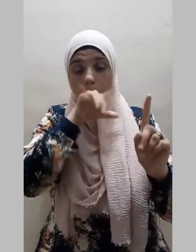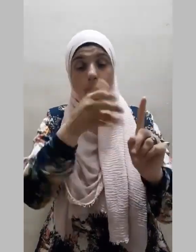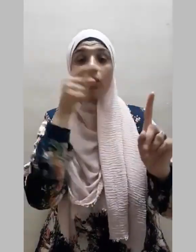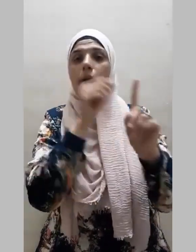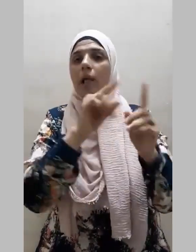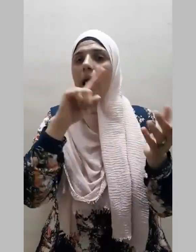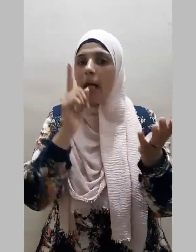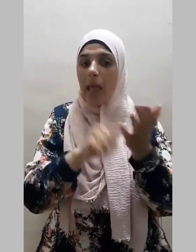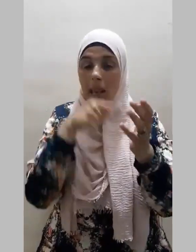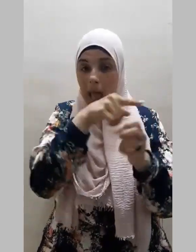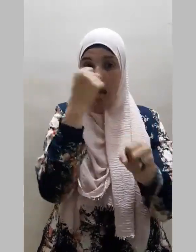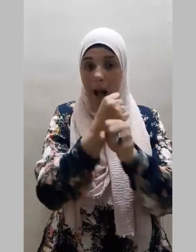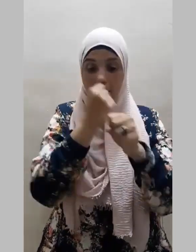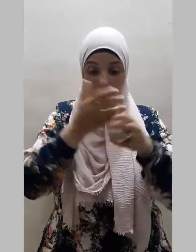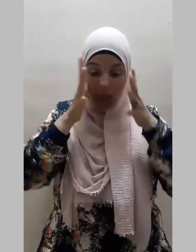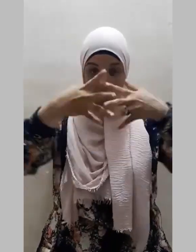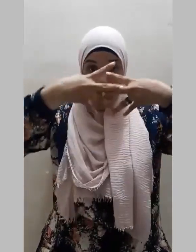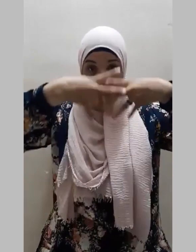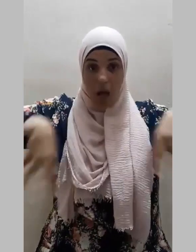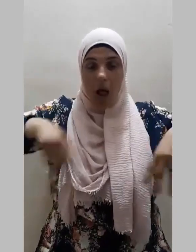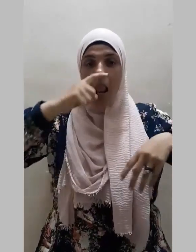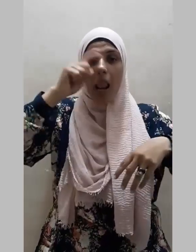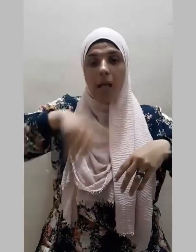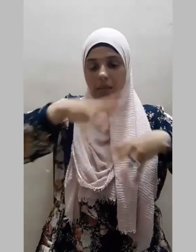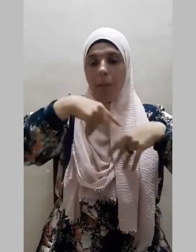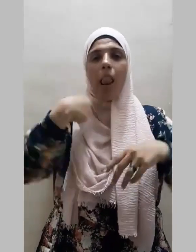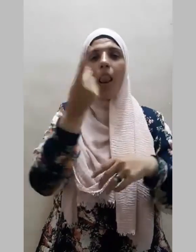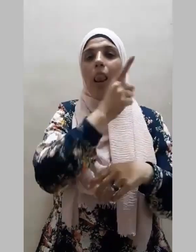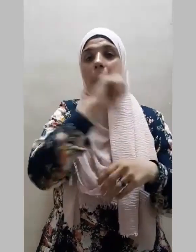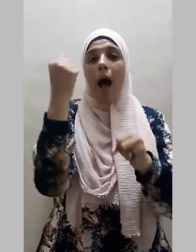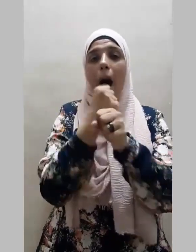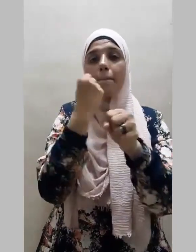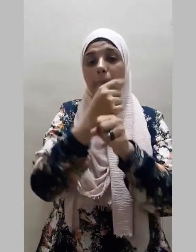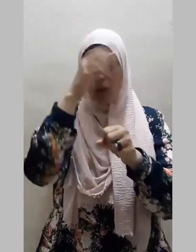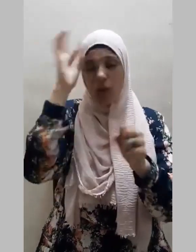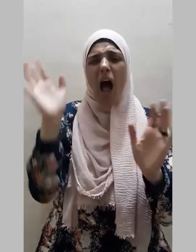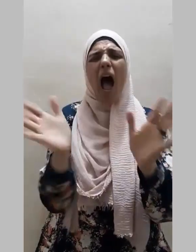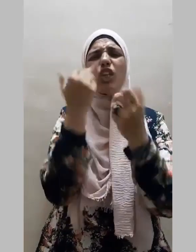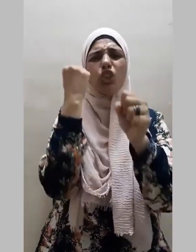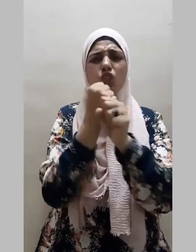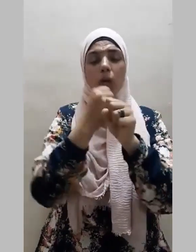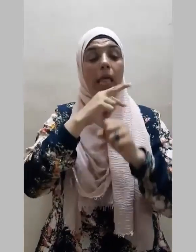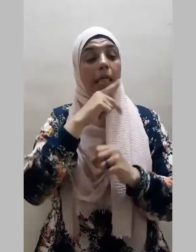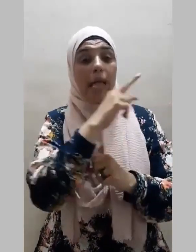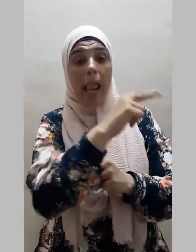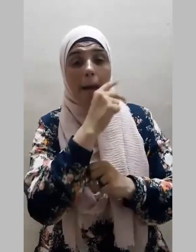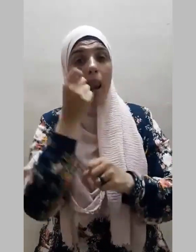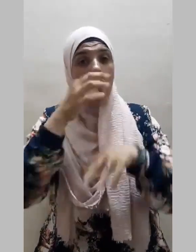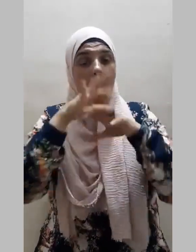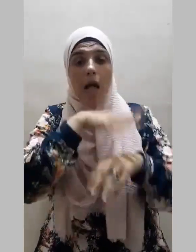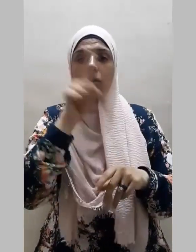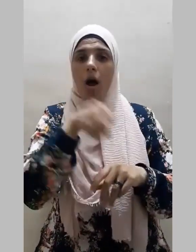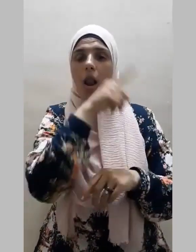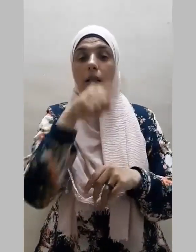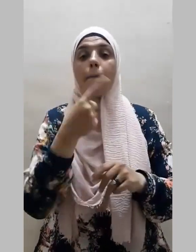هذه الصلاة لا يصلح فيها شيء من كلام الناس إنما هي